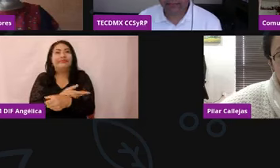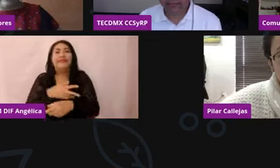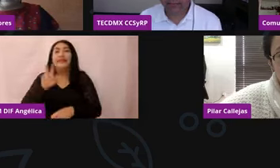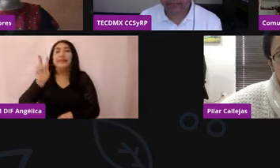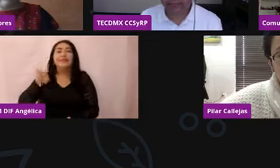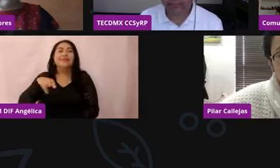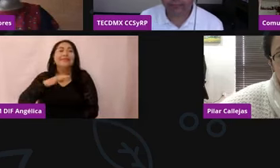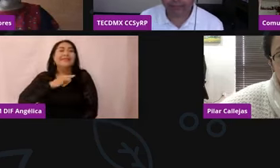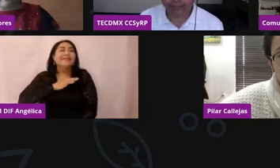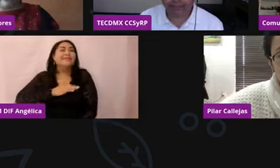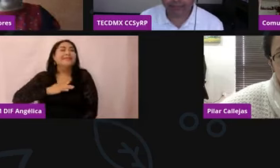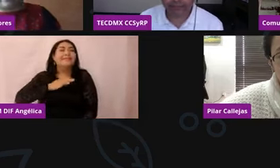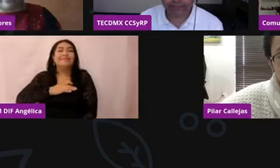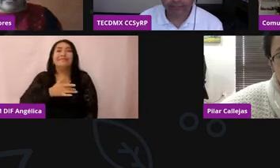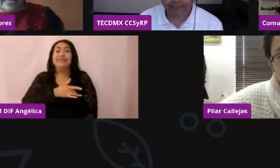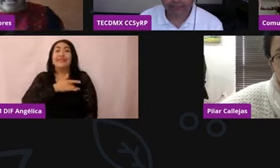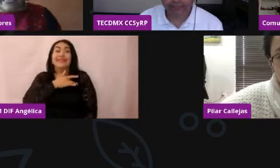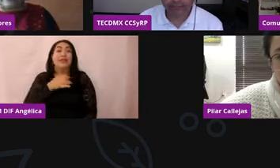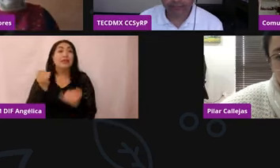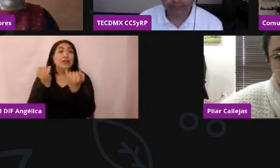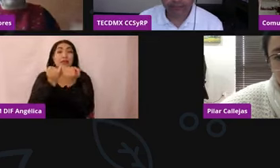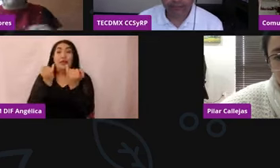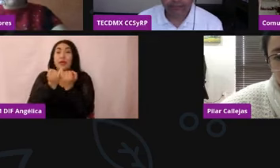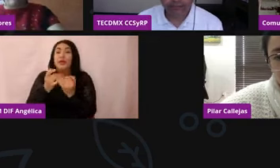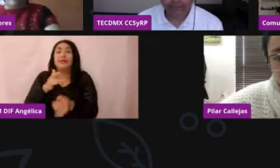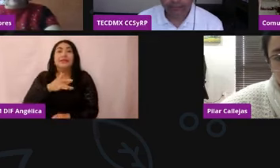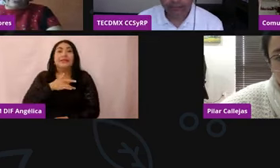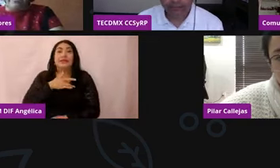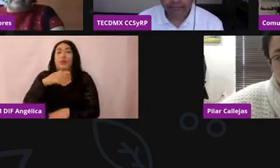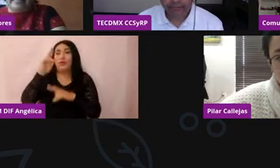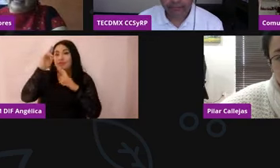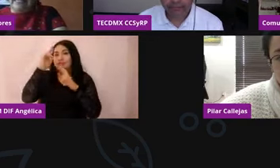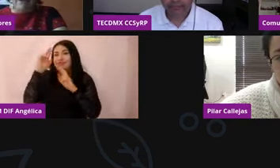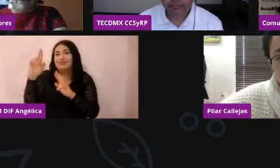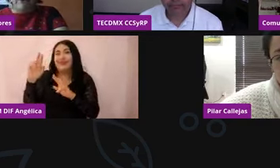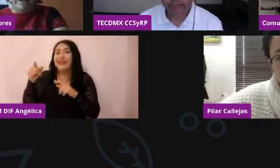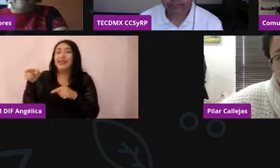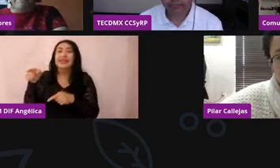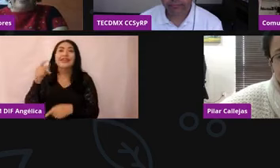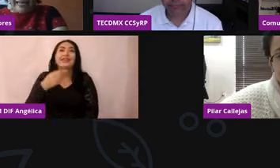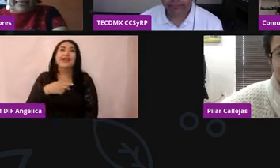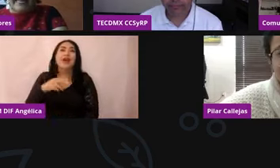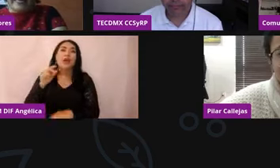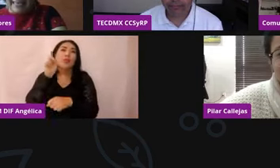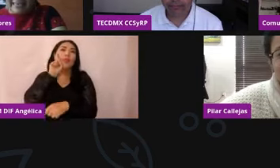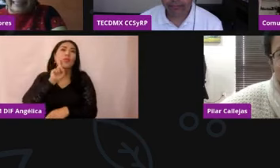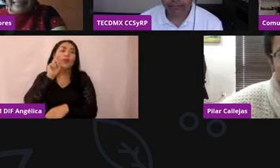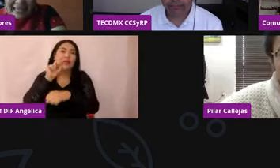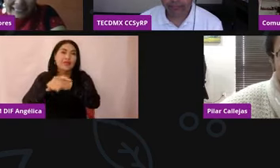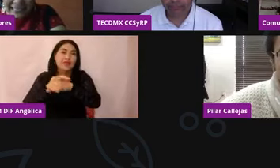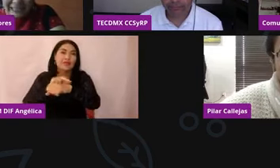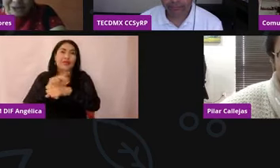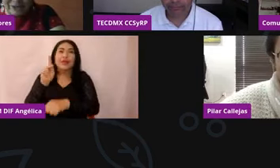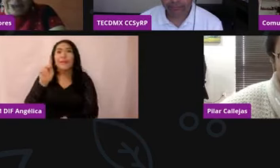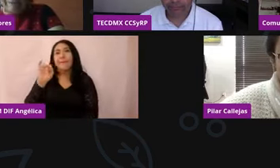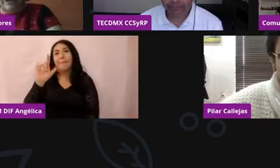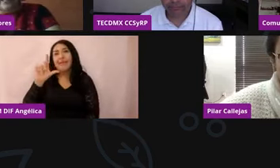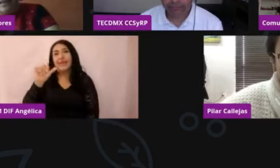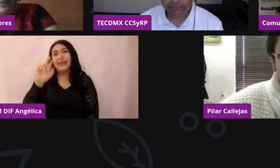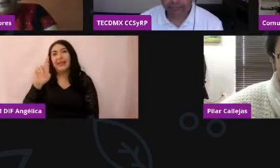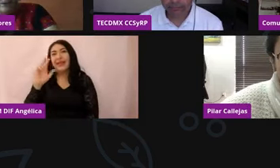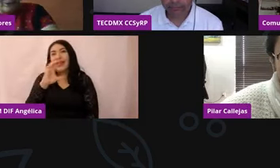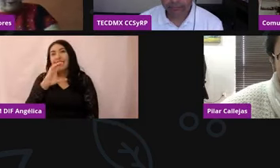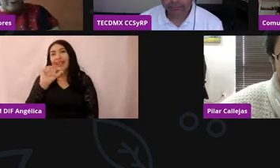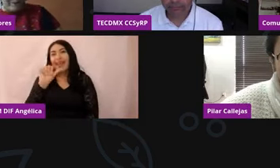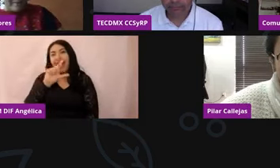y además afortunados de recibir en esta plataforma a la queridísima doctora Pilar Callejas. Gracias, doctora,